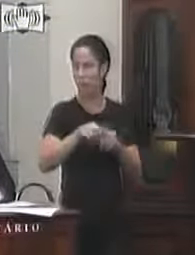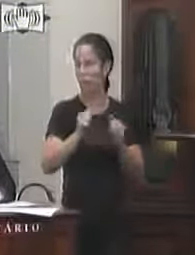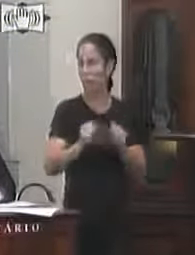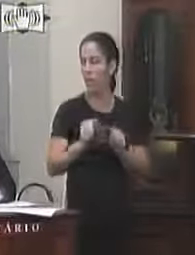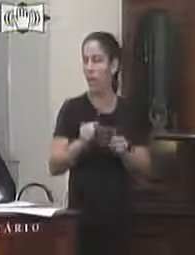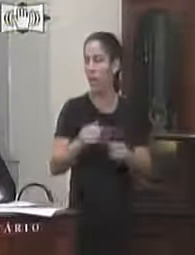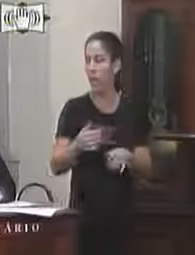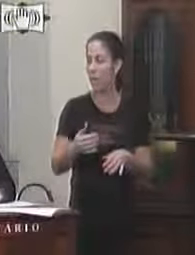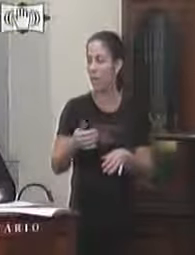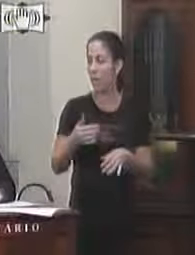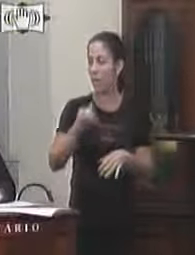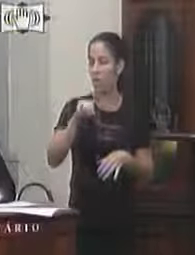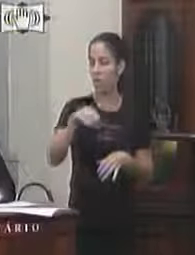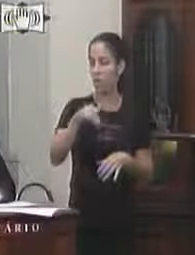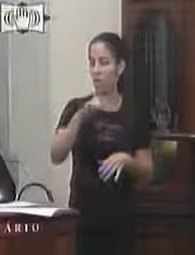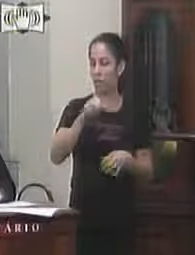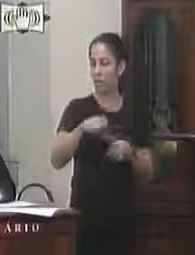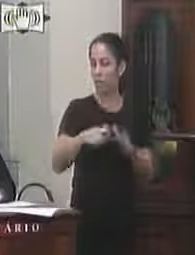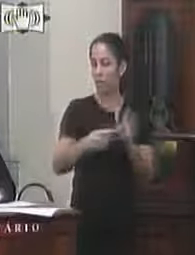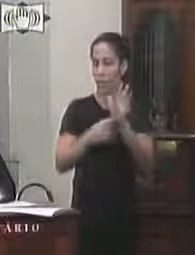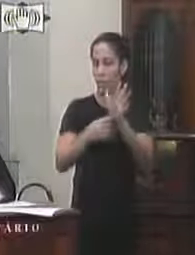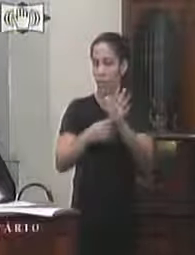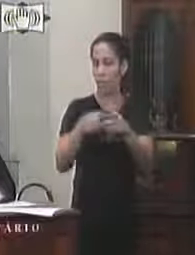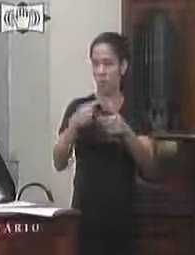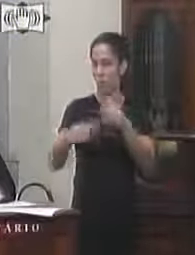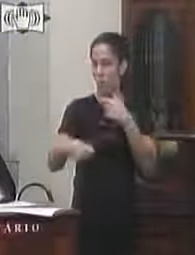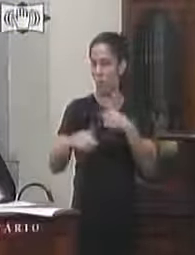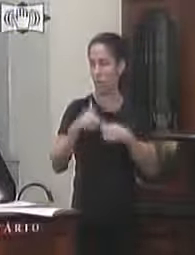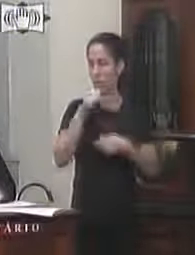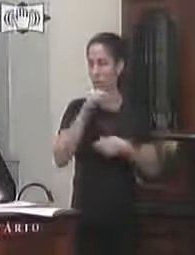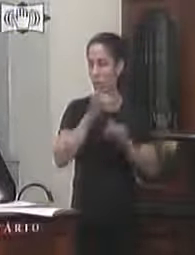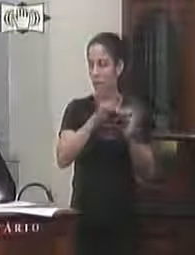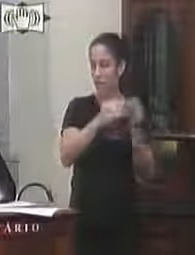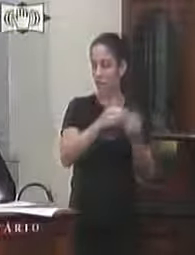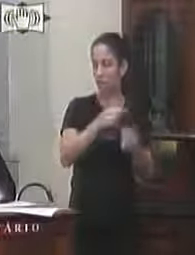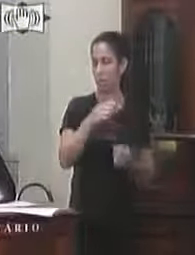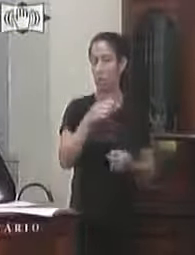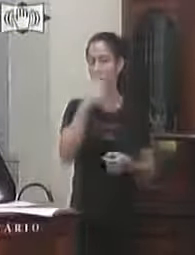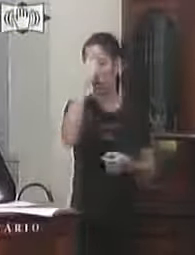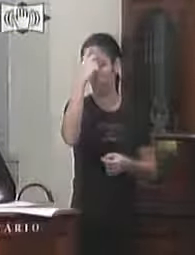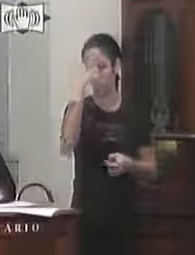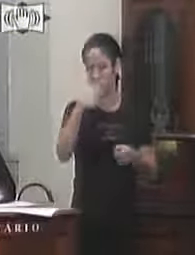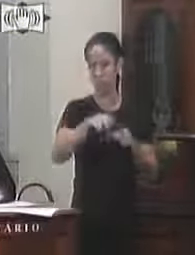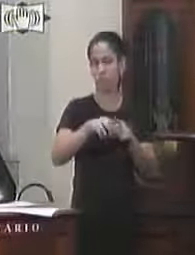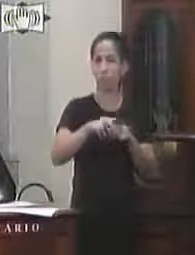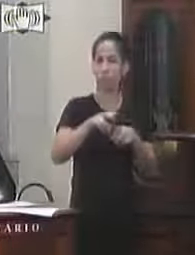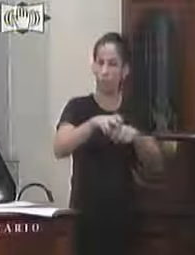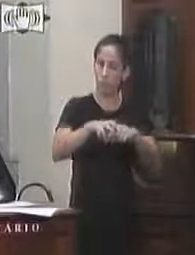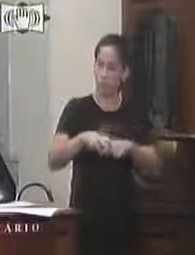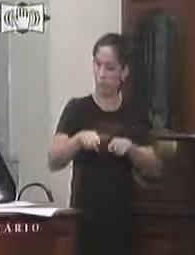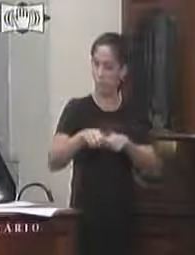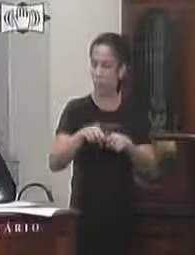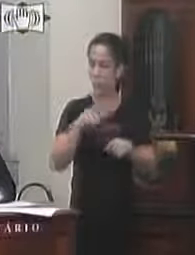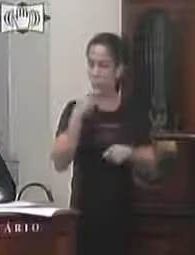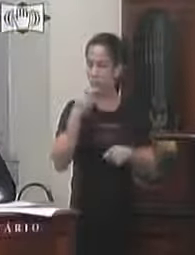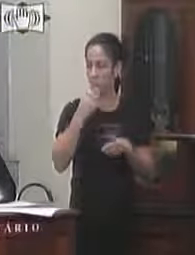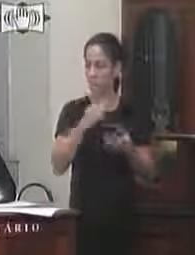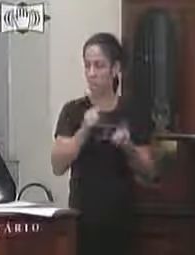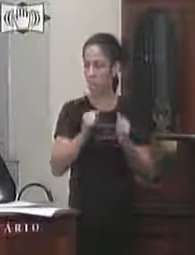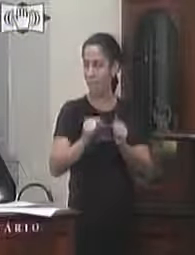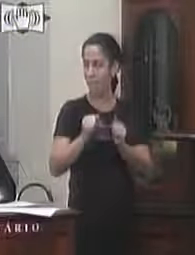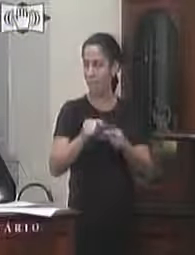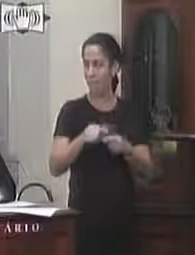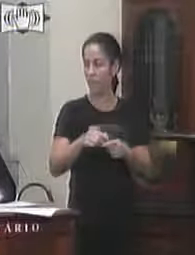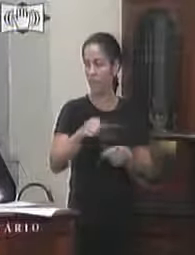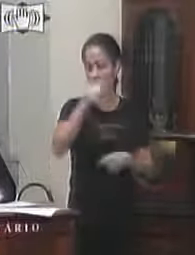posse de um veículo identificado atuem para coibir a violência doméstica familiar contra a mulher diante dos postos o parlamentar solicita para a guarda